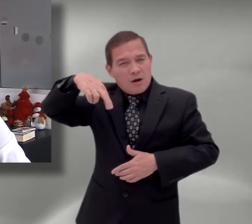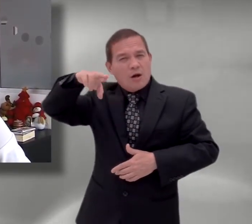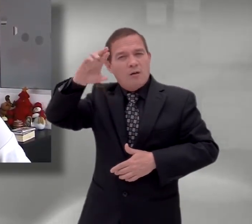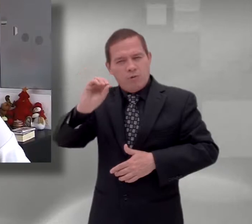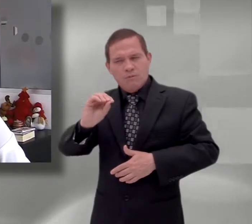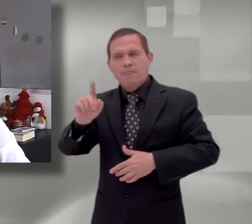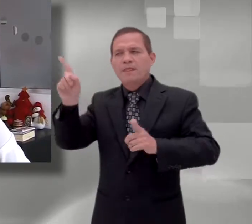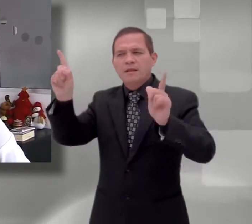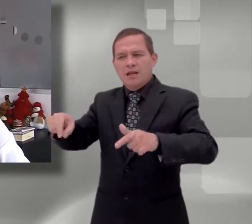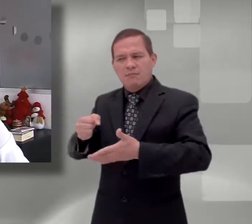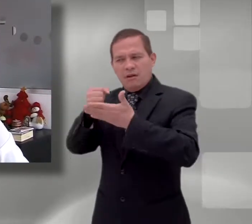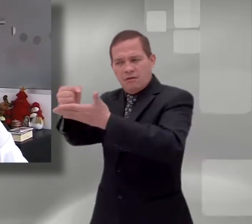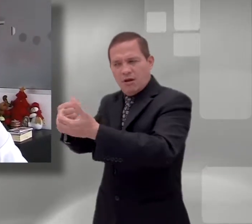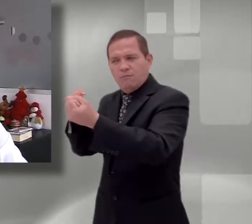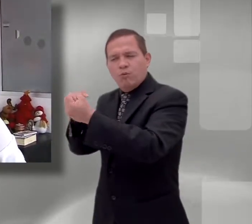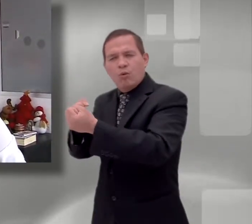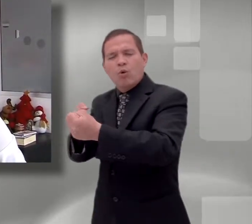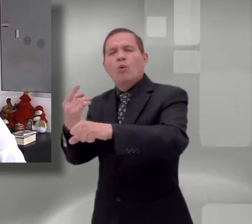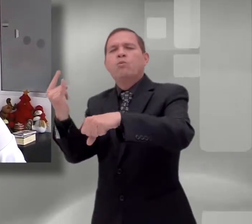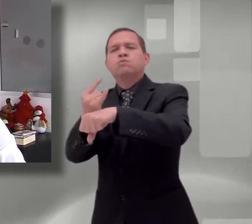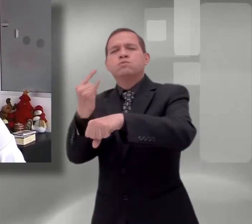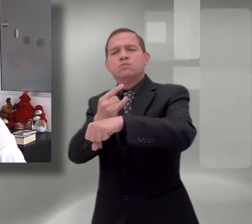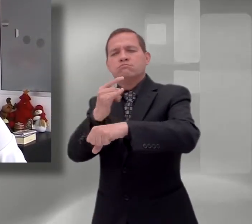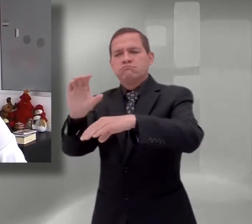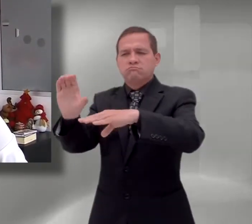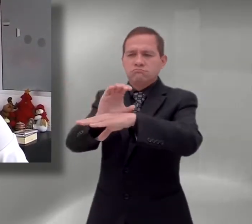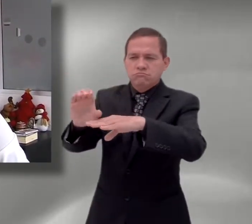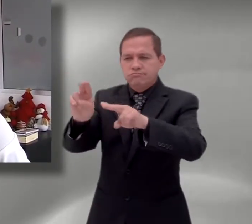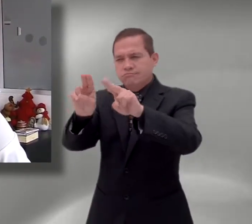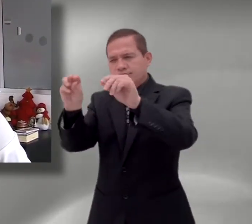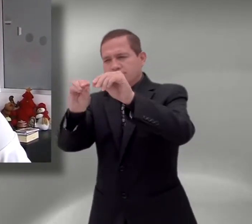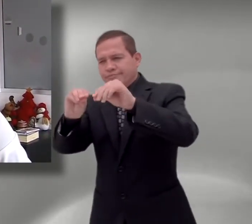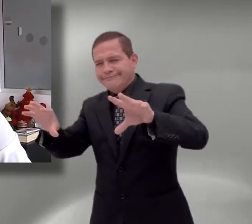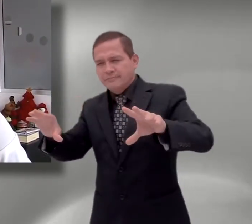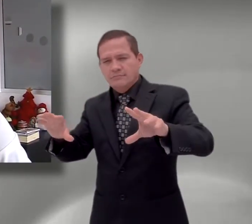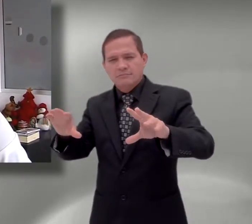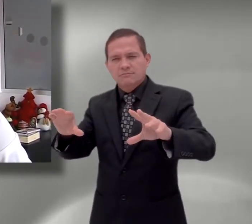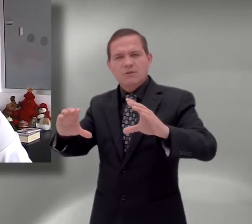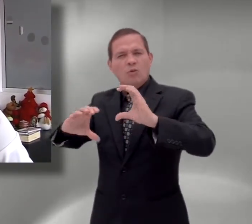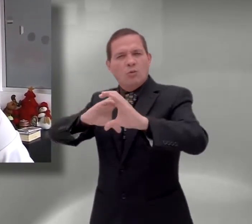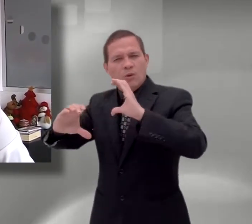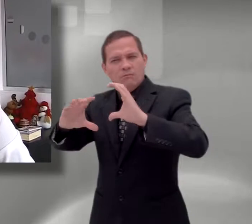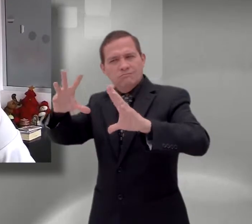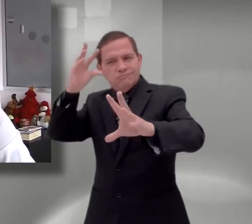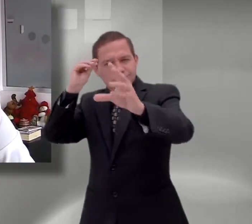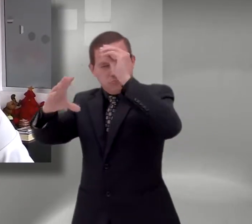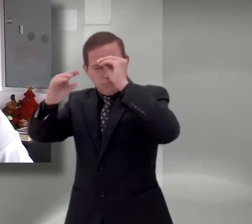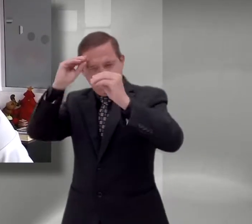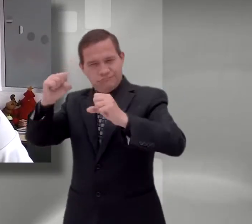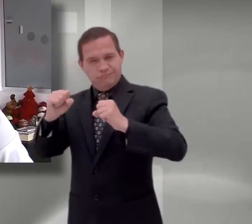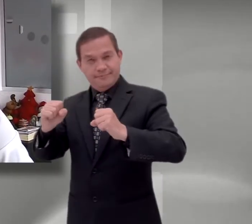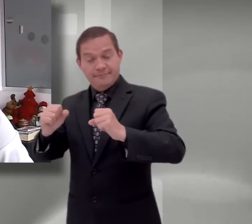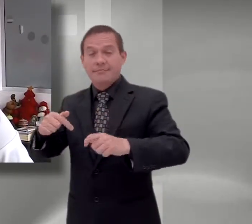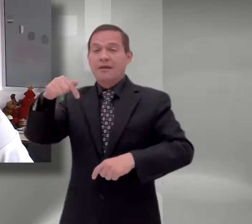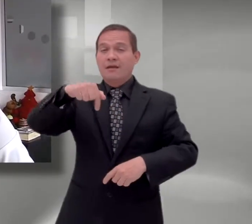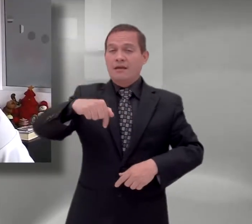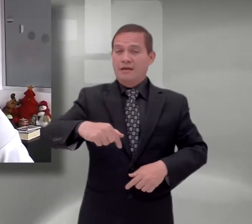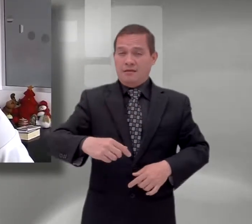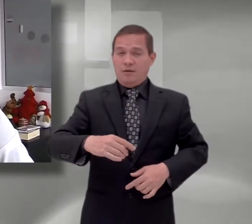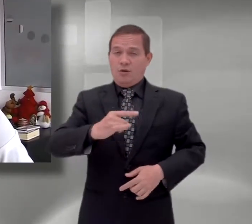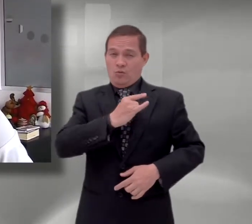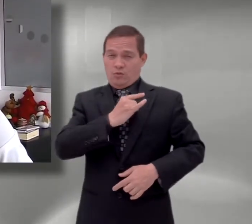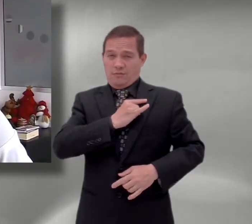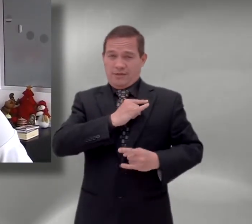importante, de educación inclusiva. Desde el enfoque de educación inclusiva en la UNAD, el lenguaje es asumido en un sentido